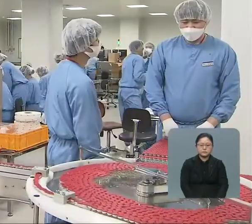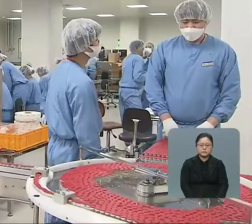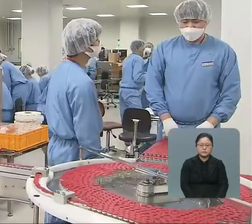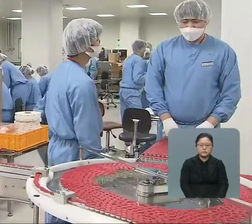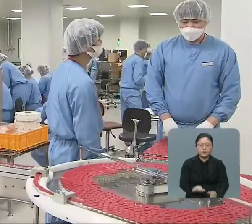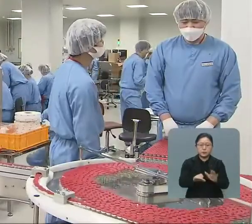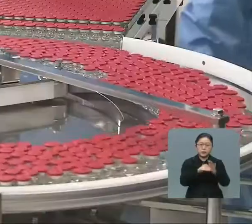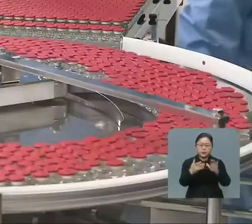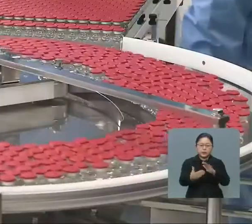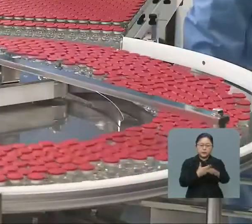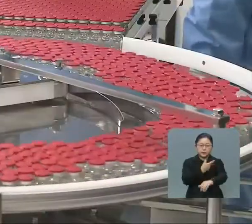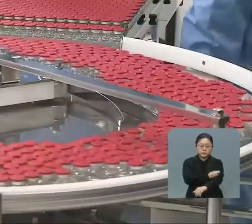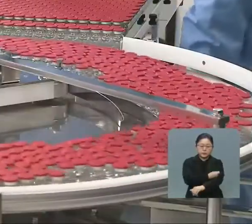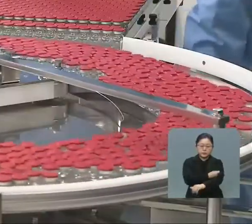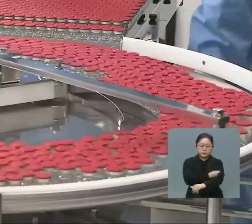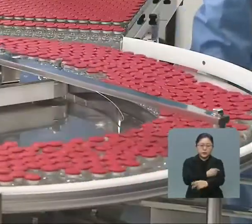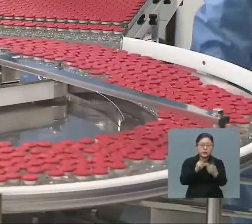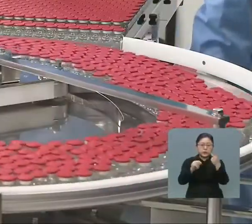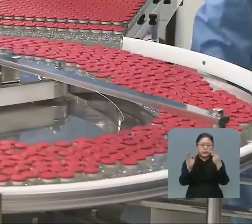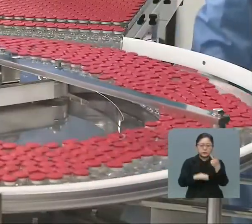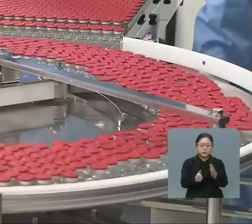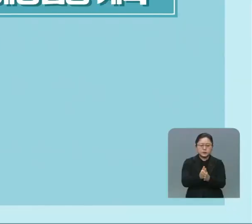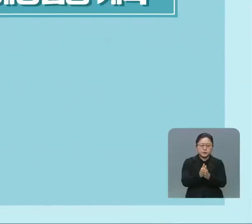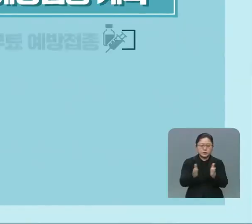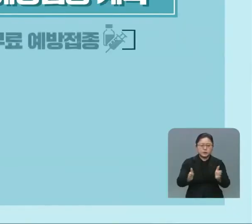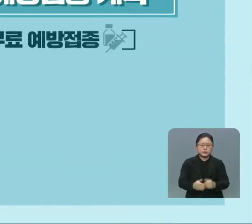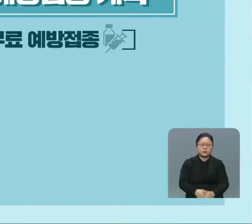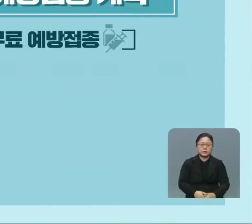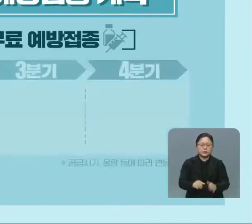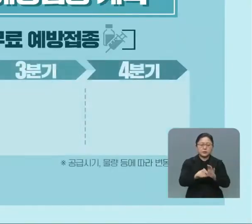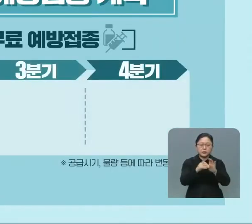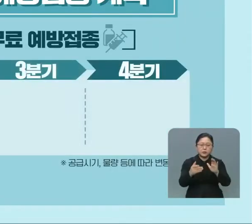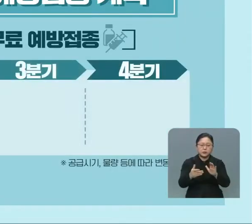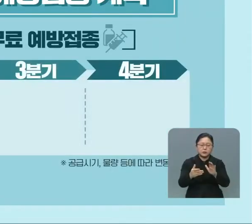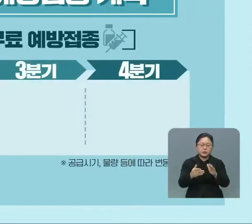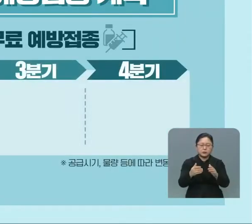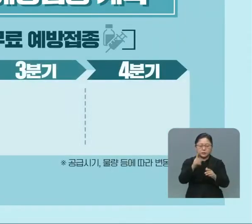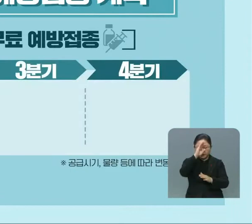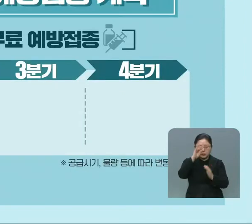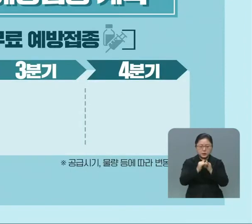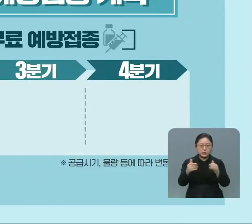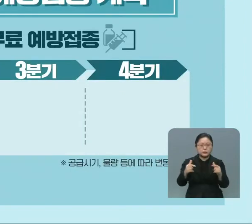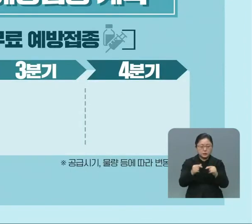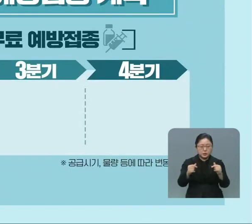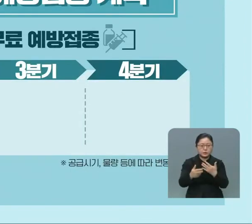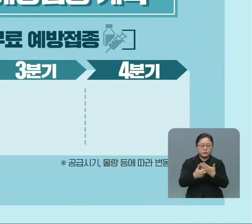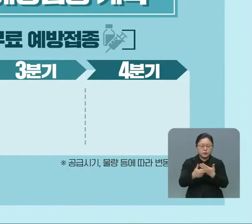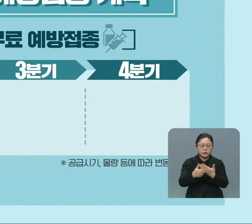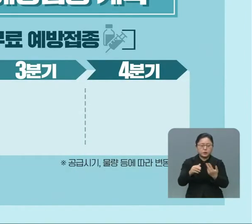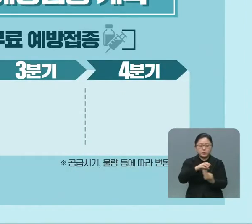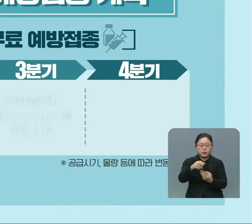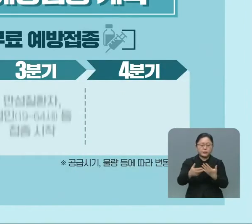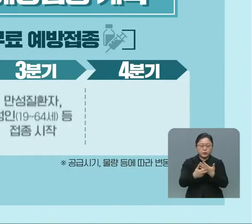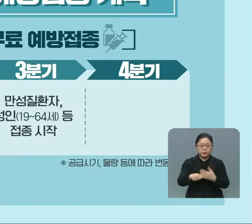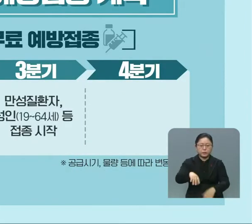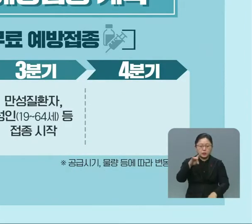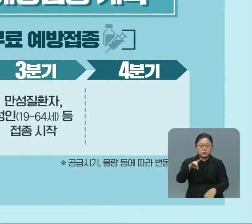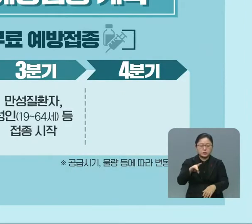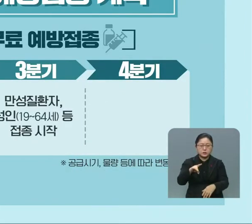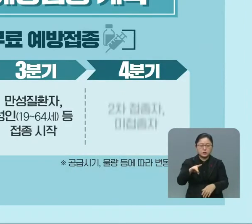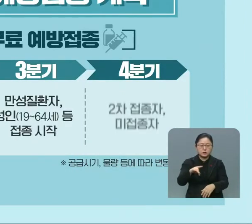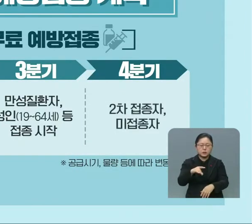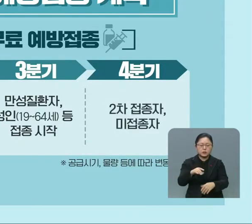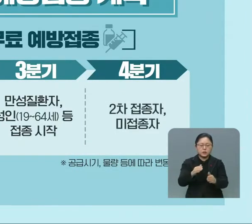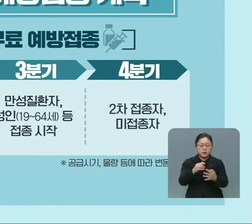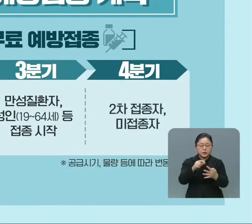코로나19 예방접종이 다음 달부터 시작됩니다. 코로나19 환자를 치료하는 의료진과 요양병원 등을 우선 대상자로